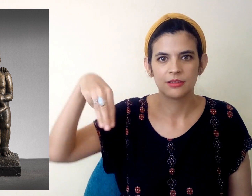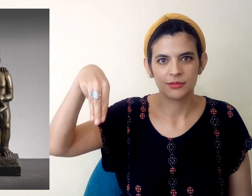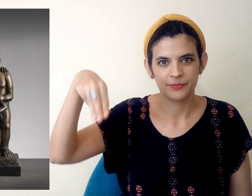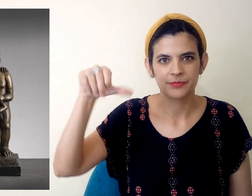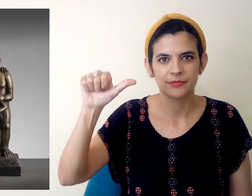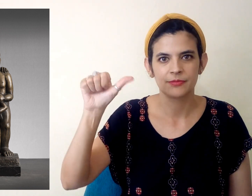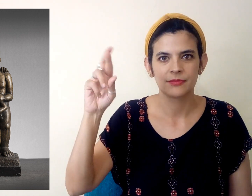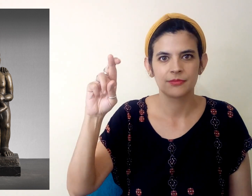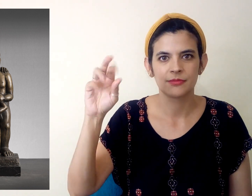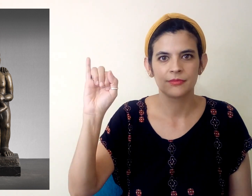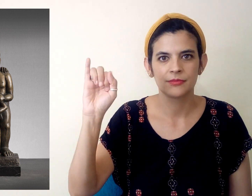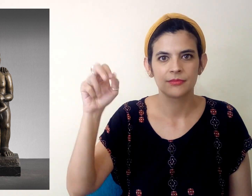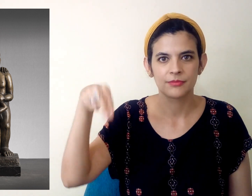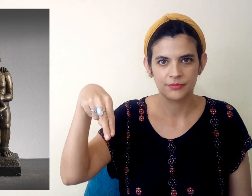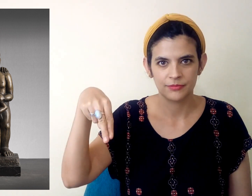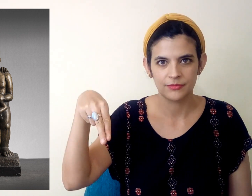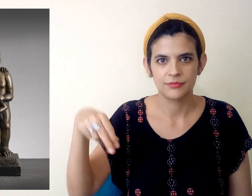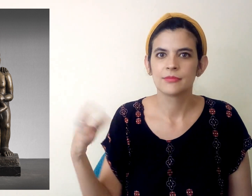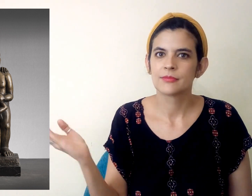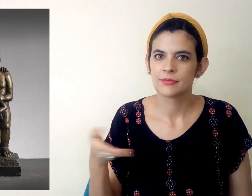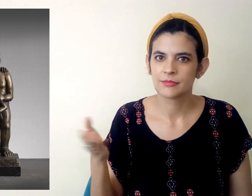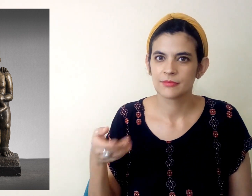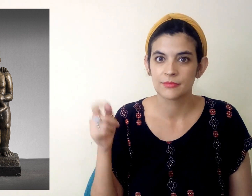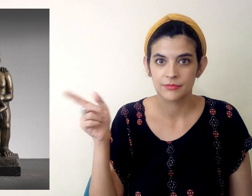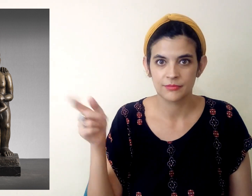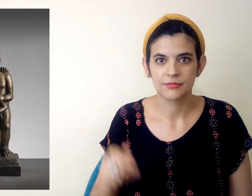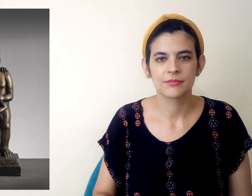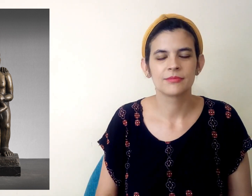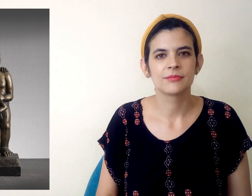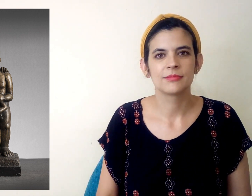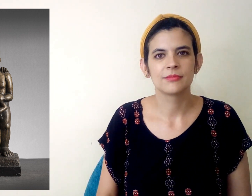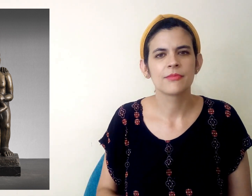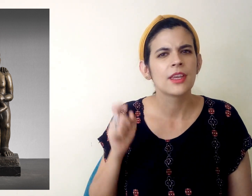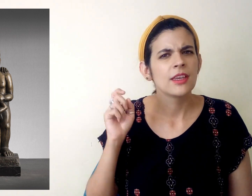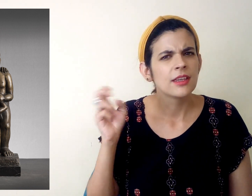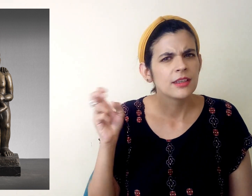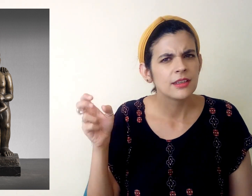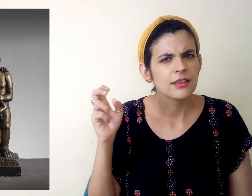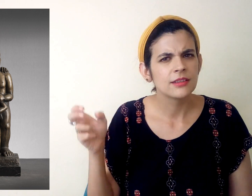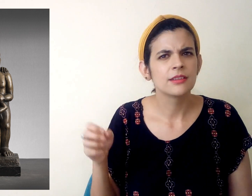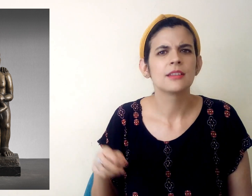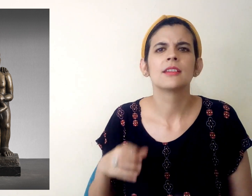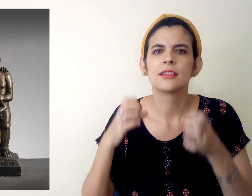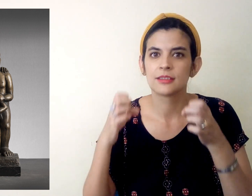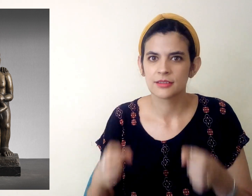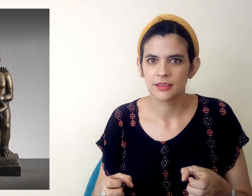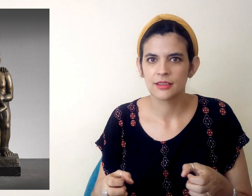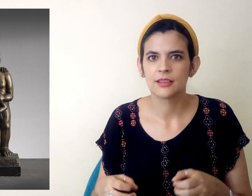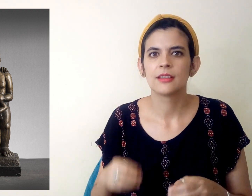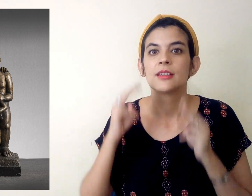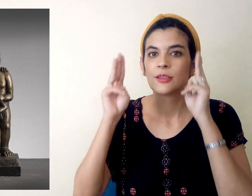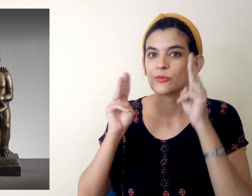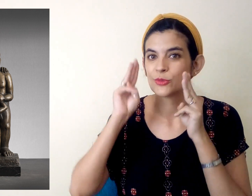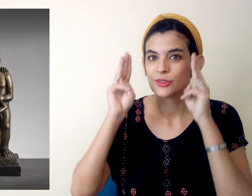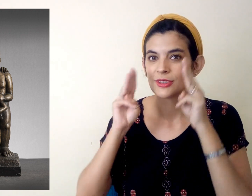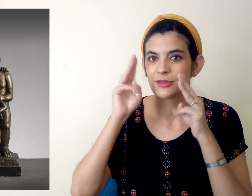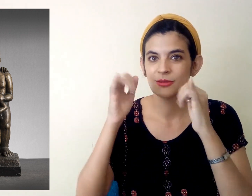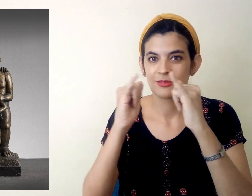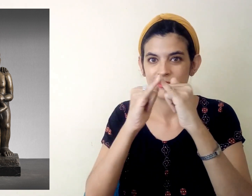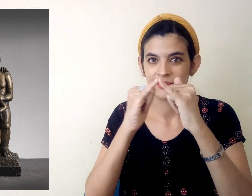Guadalajara, Francisco Arturo Marín. ¿En dónde está esta obra de arte? Esta obra forma parte